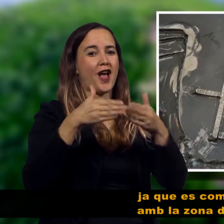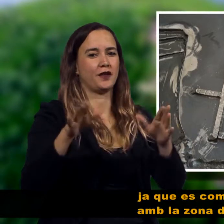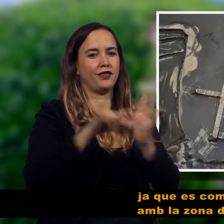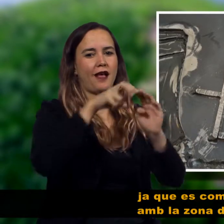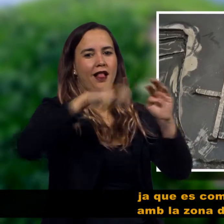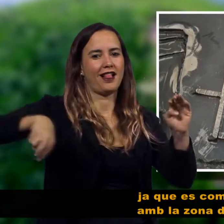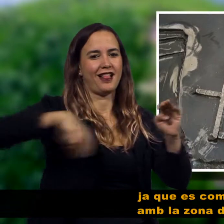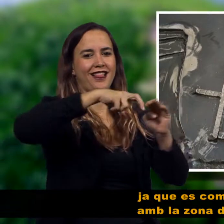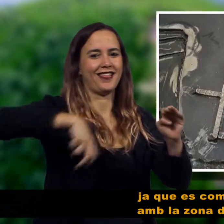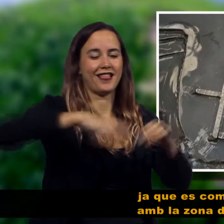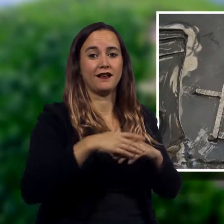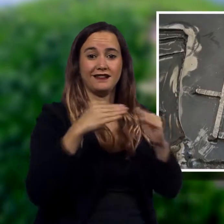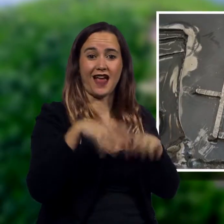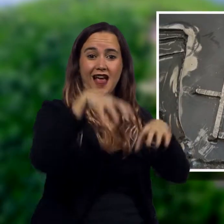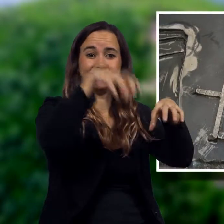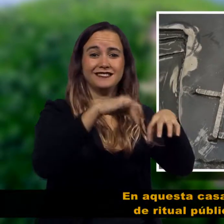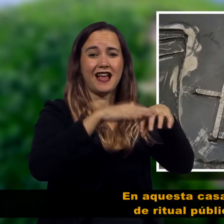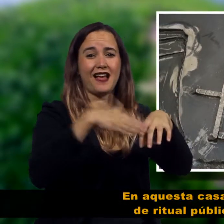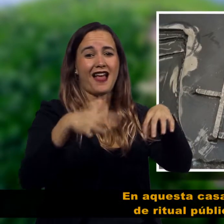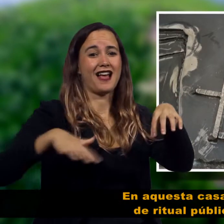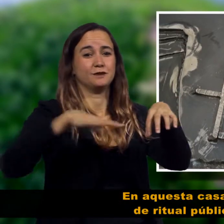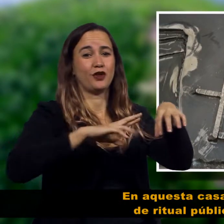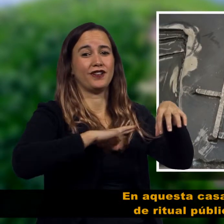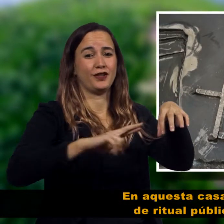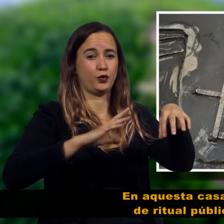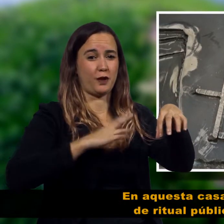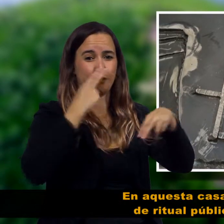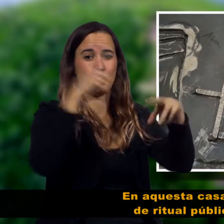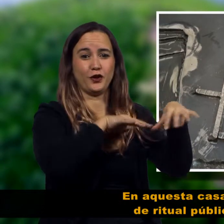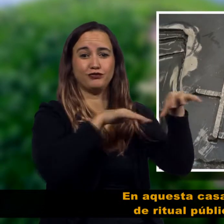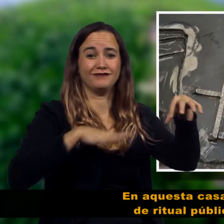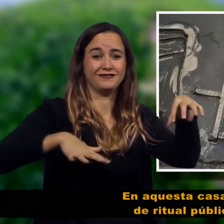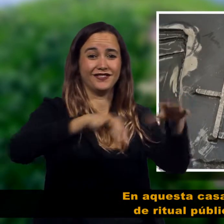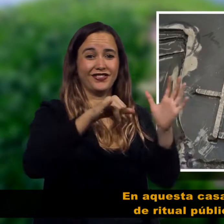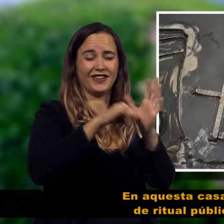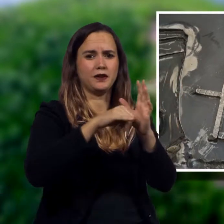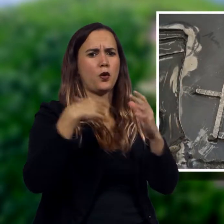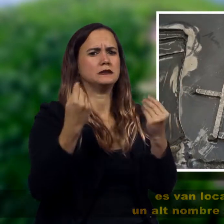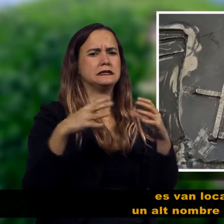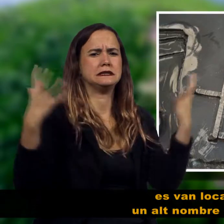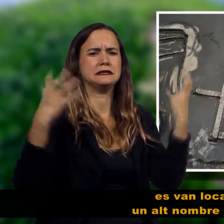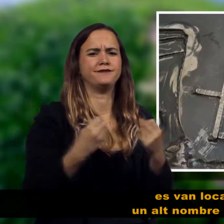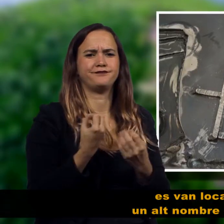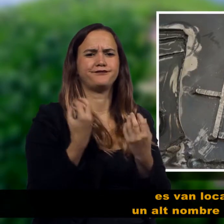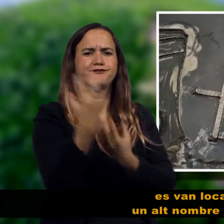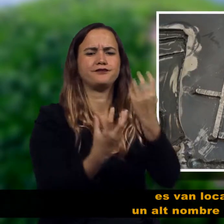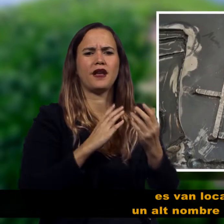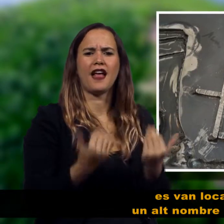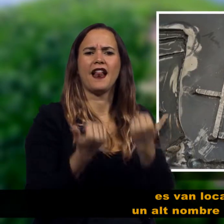ja que es comunicava amb la zona de l'altar. En aquesta casa, i a l'espai de ritual públic contigu, es van localitzar un al